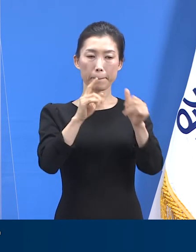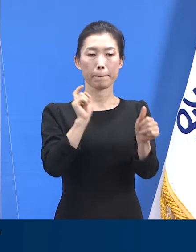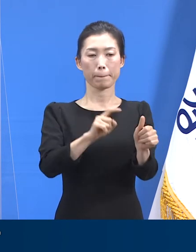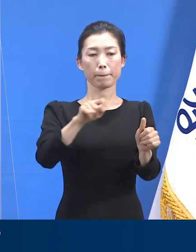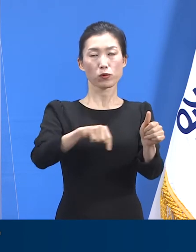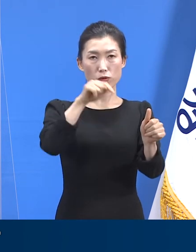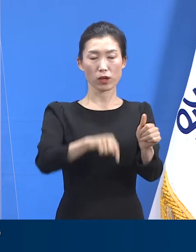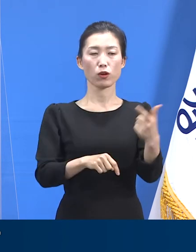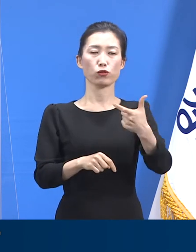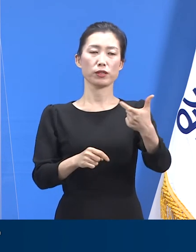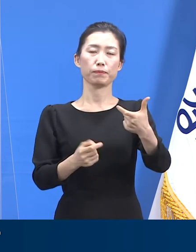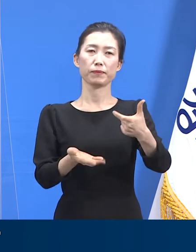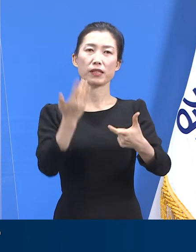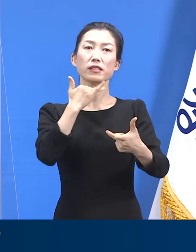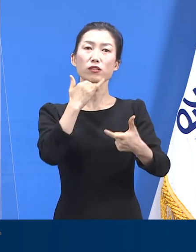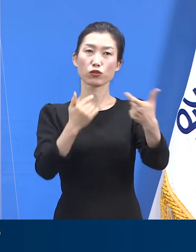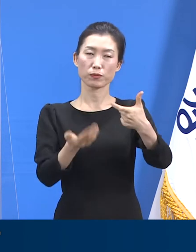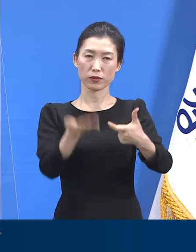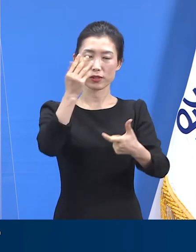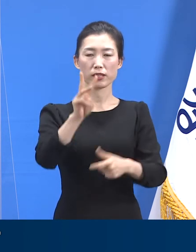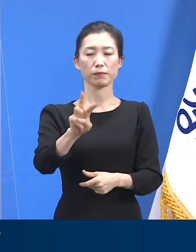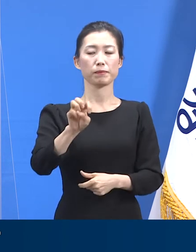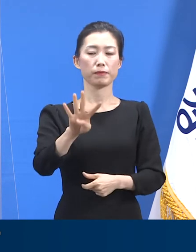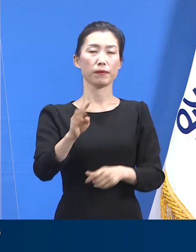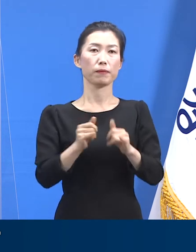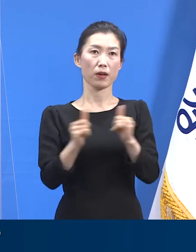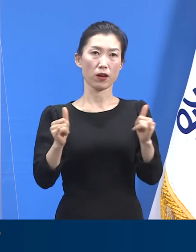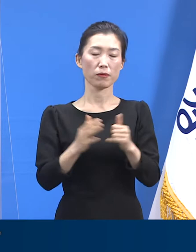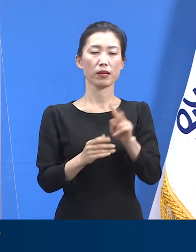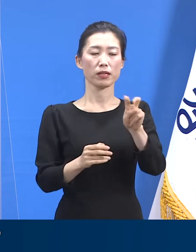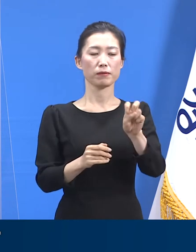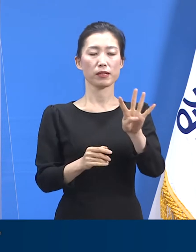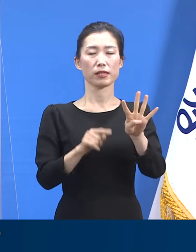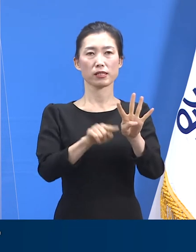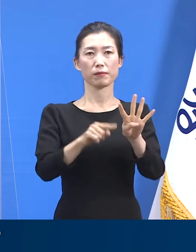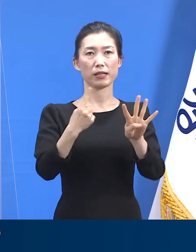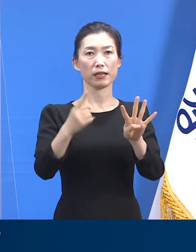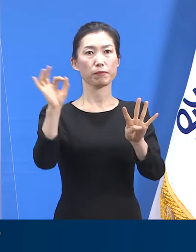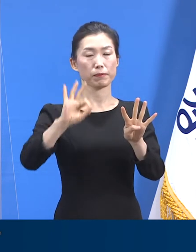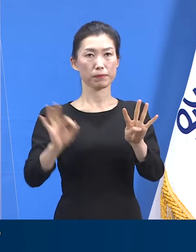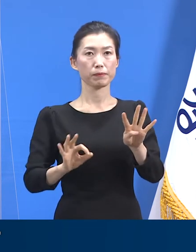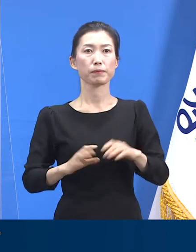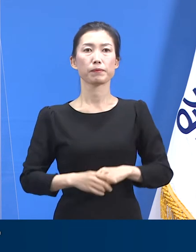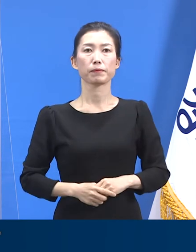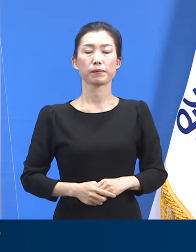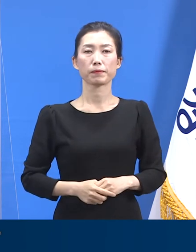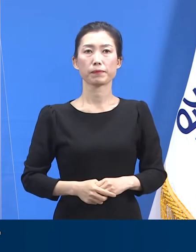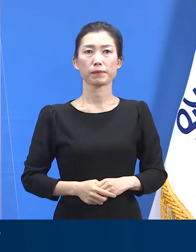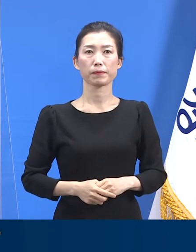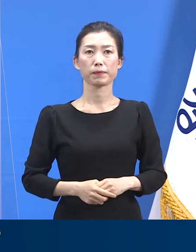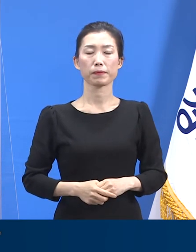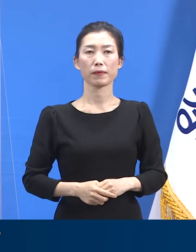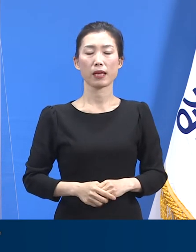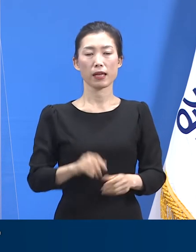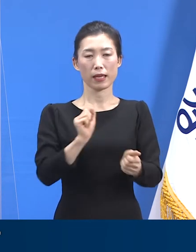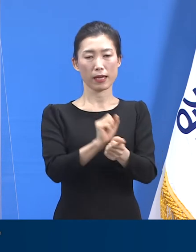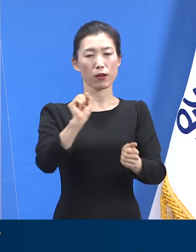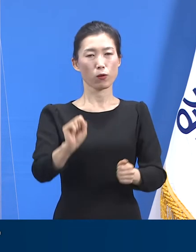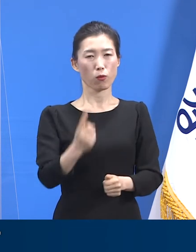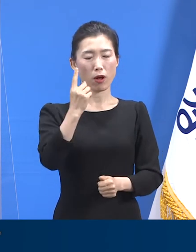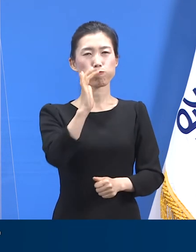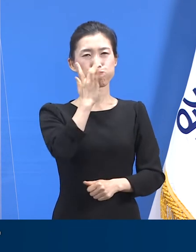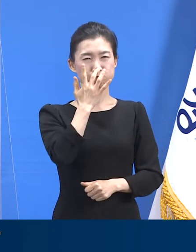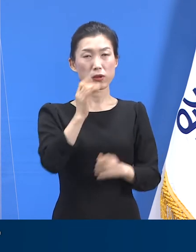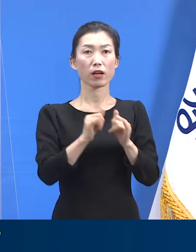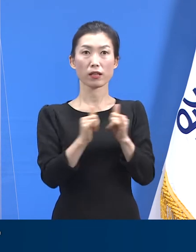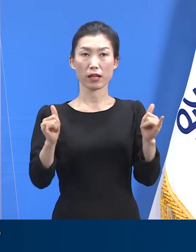60세 이상 고령자는 34명으로 24.11%를 차지합니다. 감염 경로를 알 수